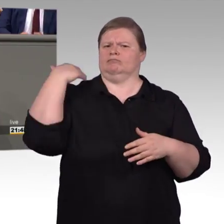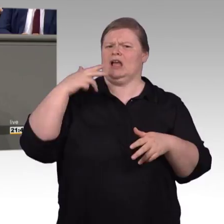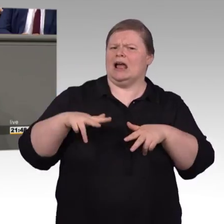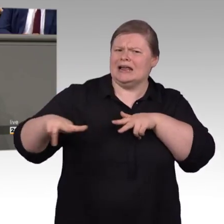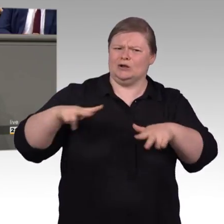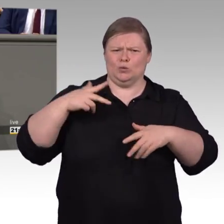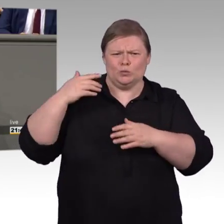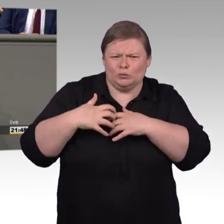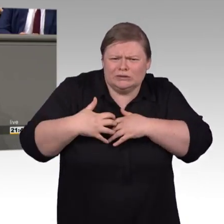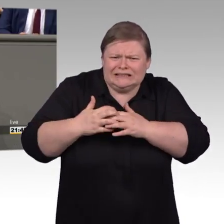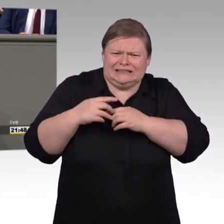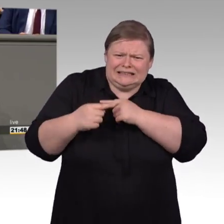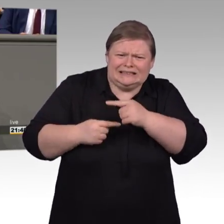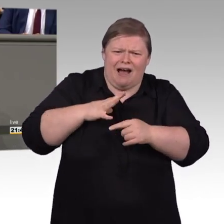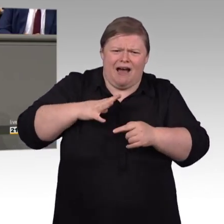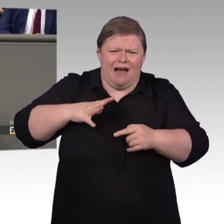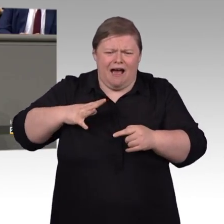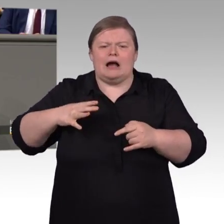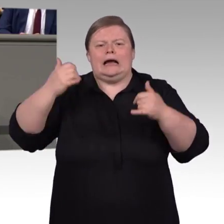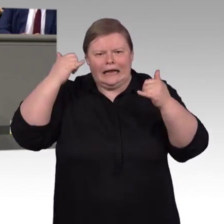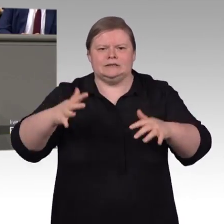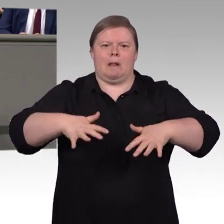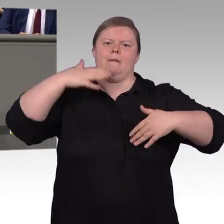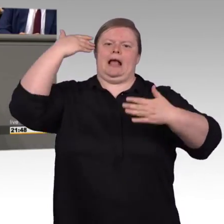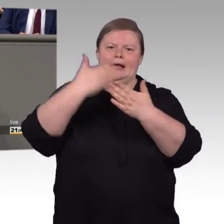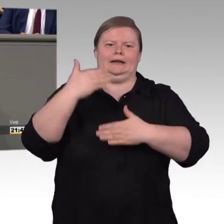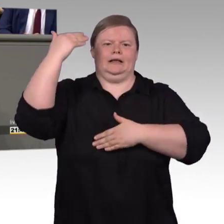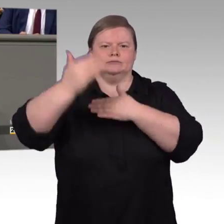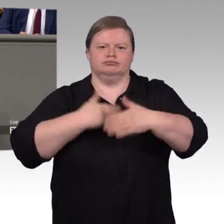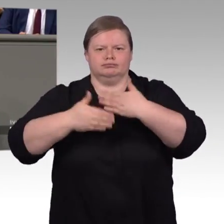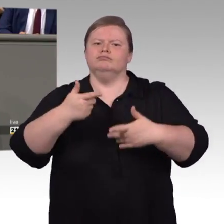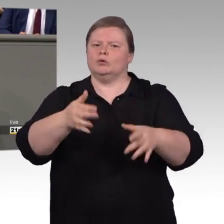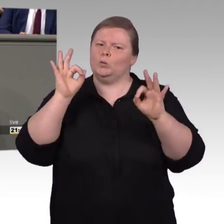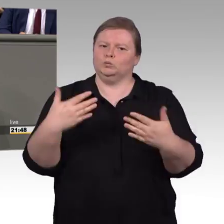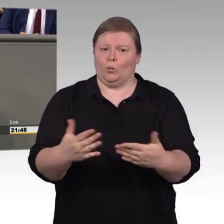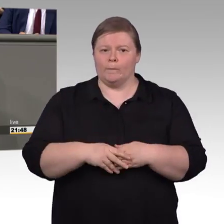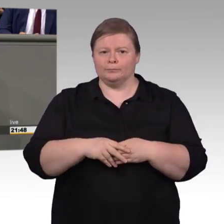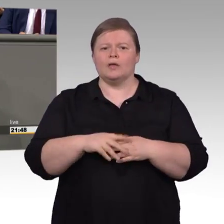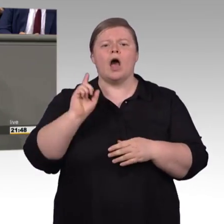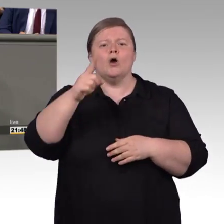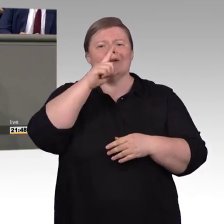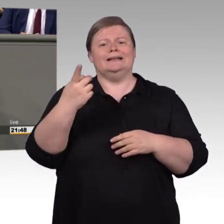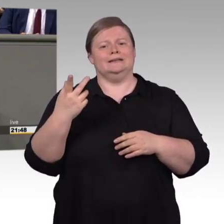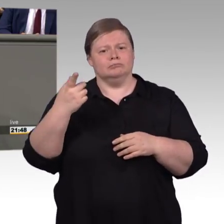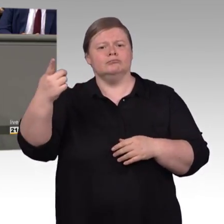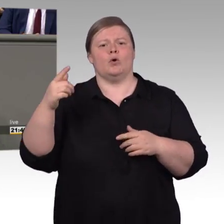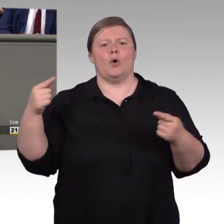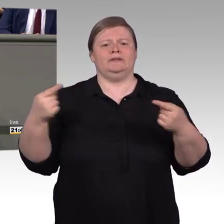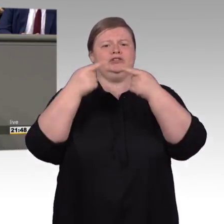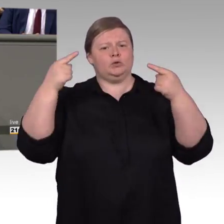Sichert, erste Gesetzesvorhaben im Bereich Arbeit und Soziales in dieser Legislaturperiode. Das Gesetz